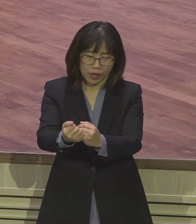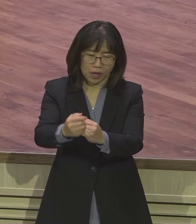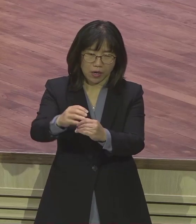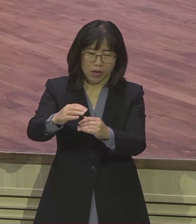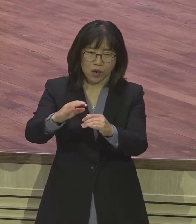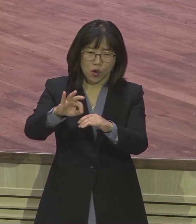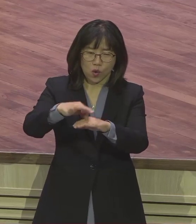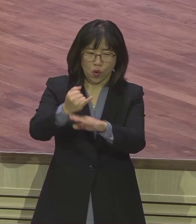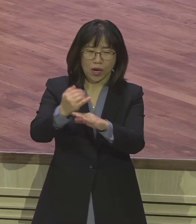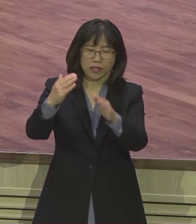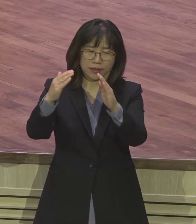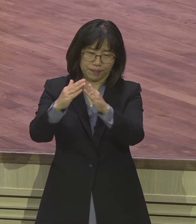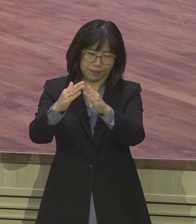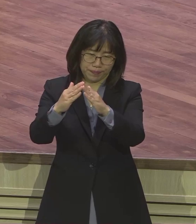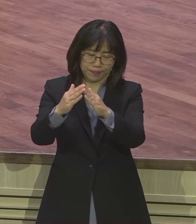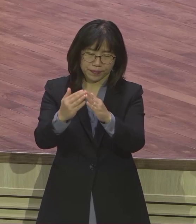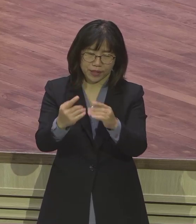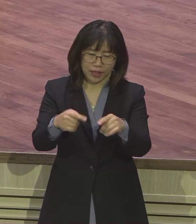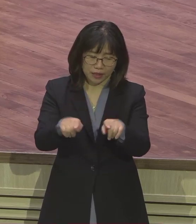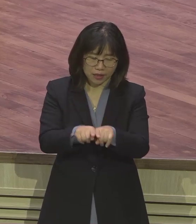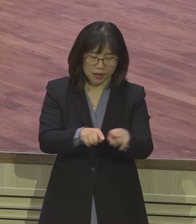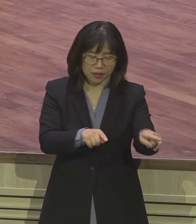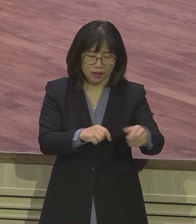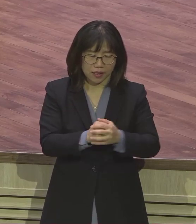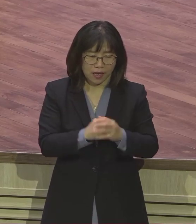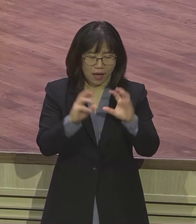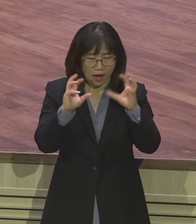바로 왕의 딸이 그냥 정신없이 그냥 이래가지고